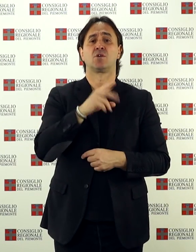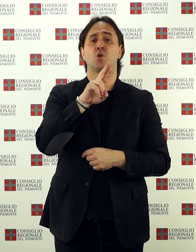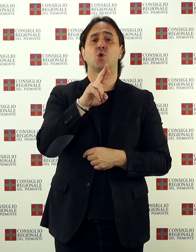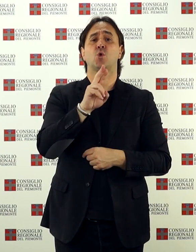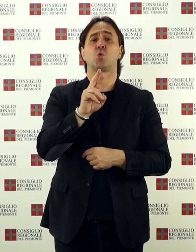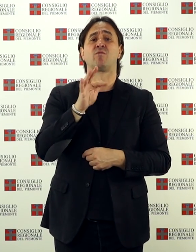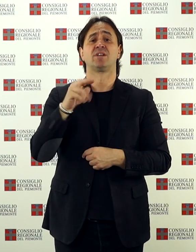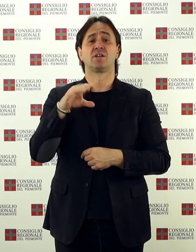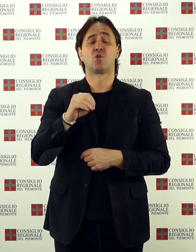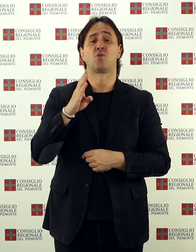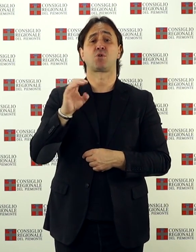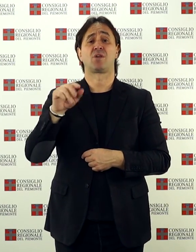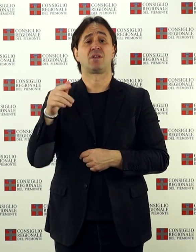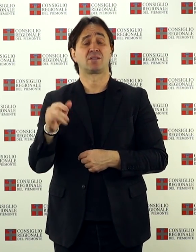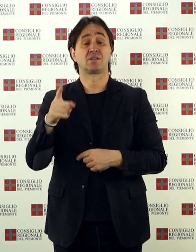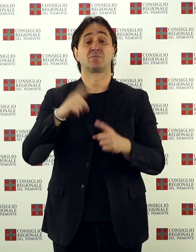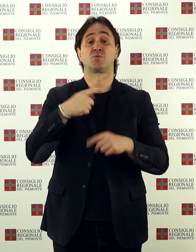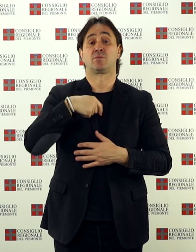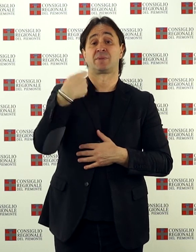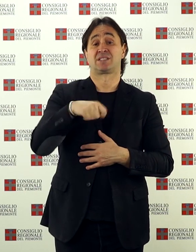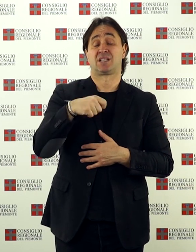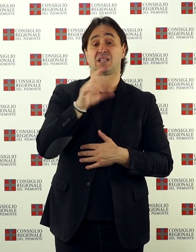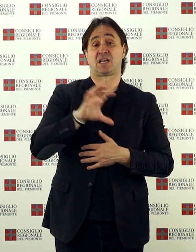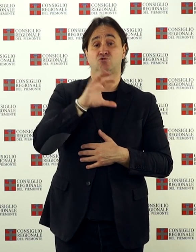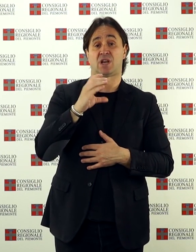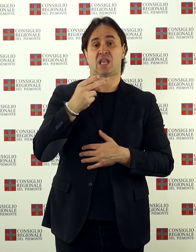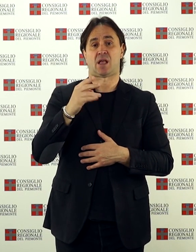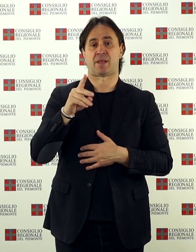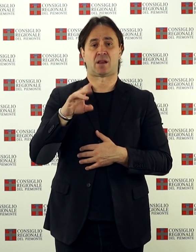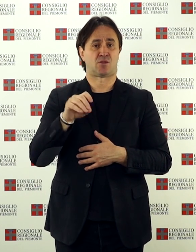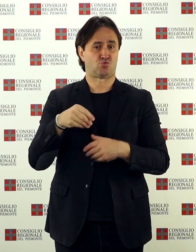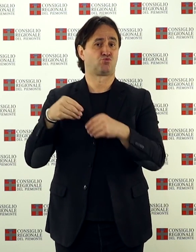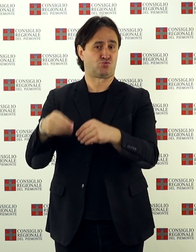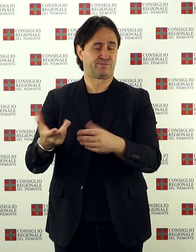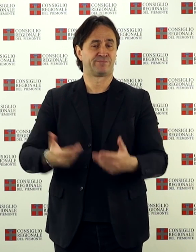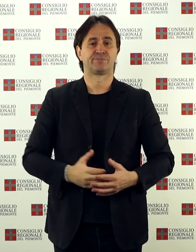presidenti Daniela Ruffino e Nino Boeti e il presidente della regione Sergio Chiamparino.